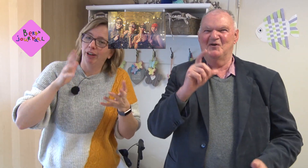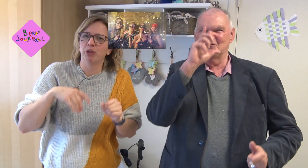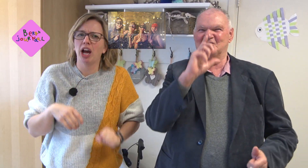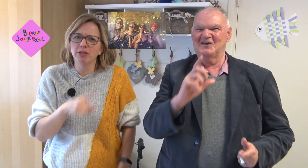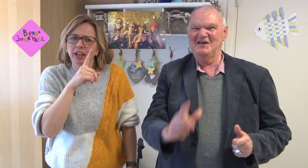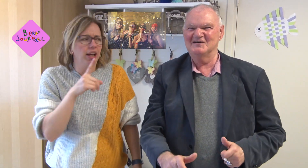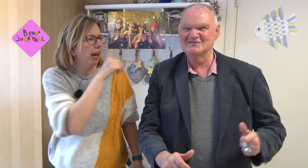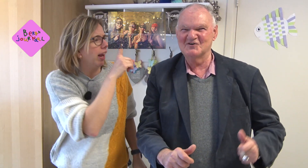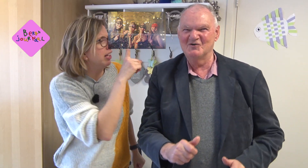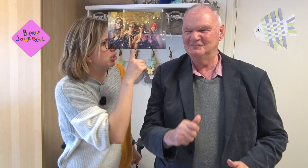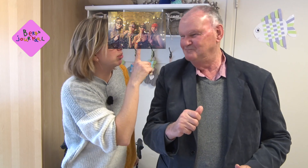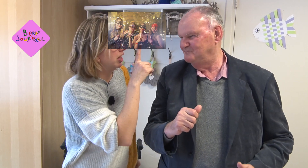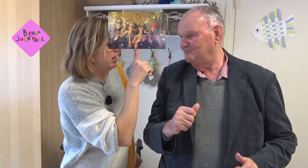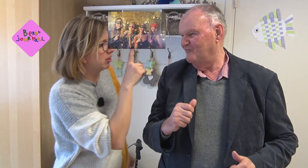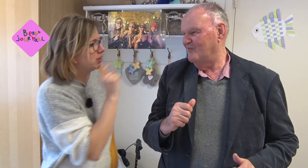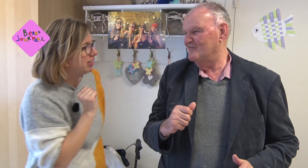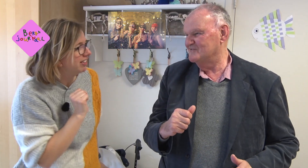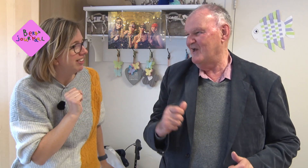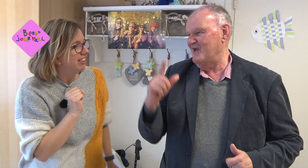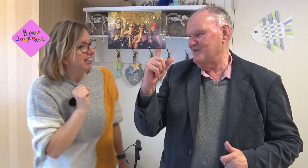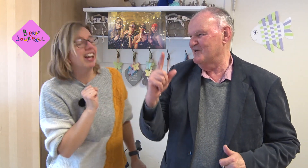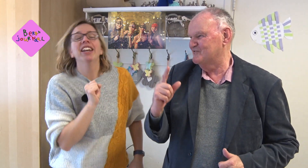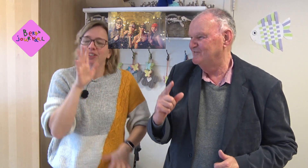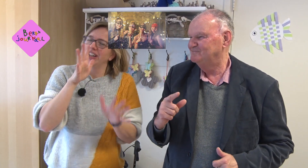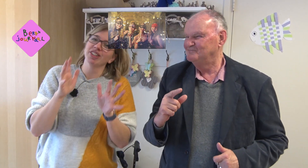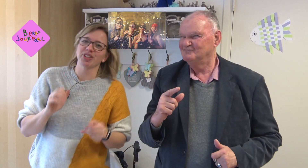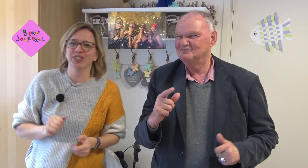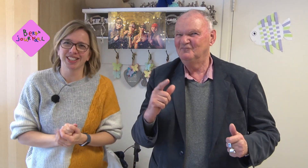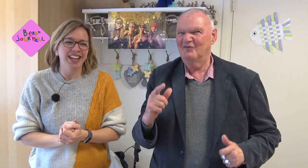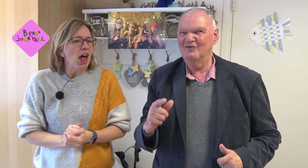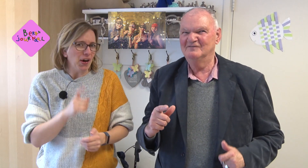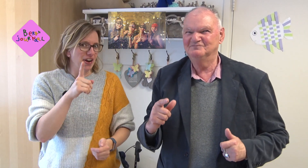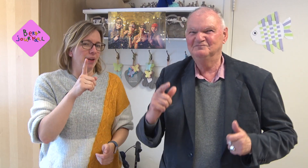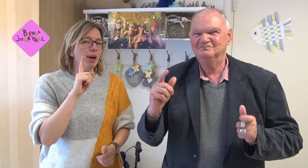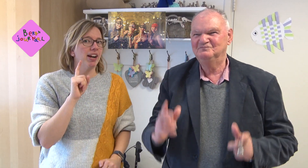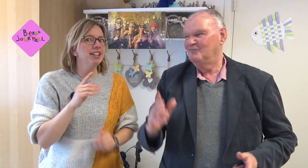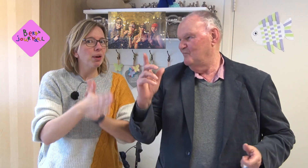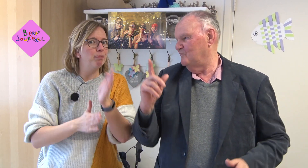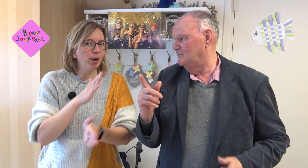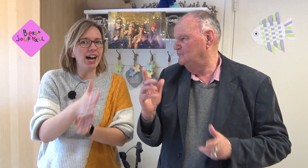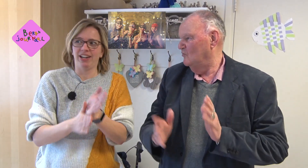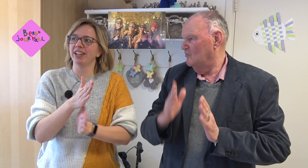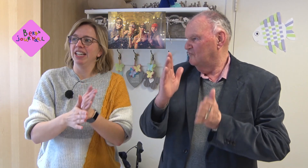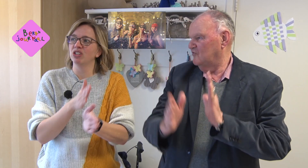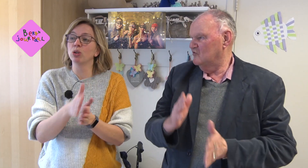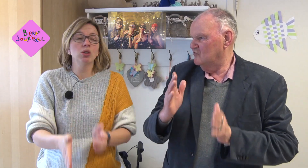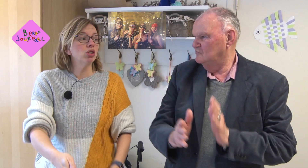vooruit eentje toch eentje toch nee ja nee oké dan is het goed oké maar het gebaar is dus